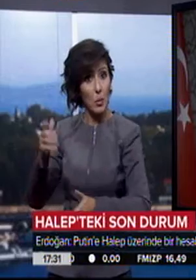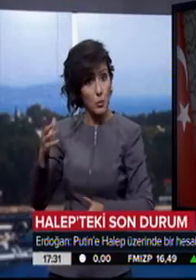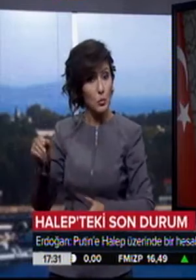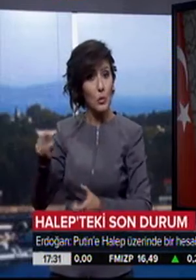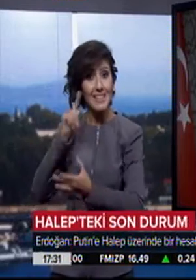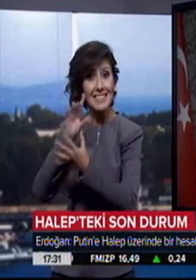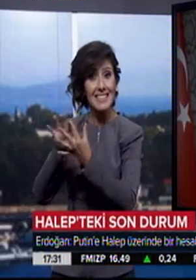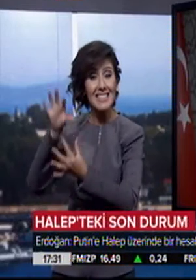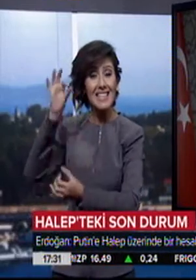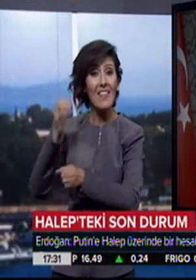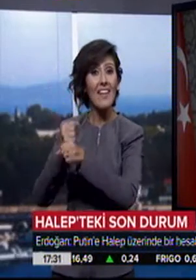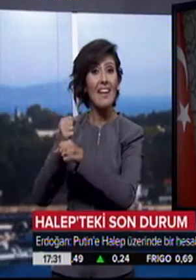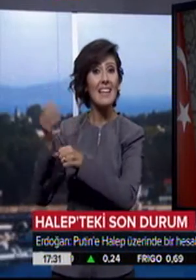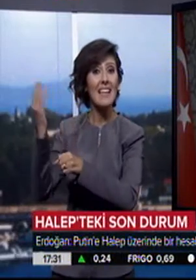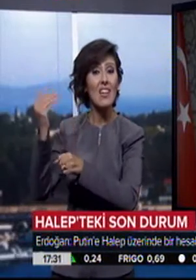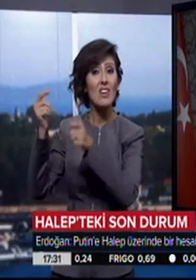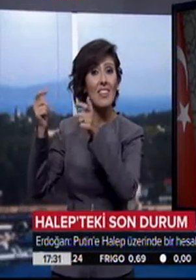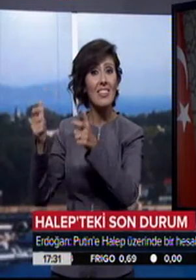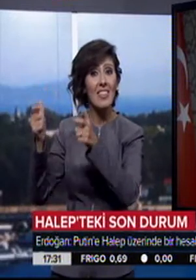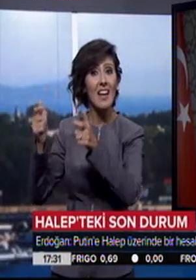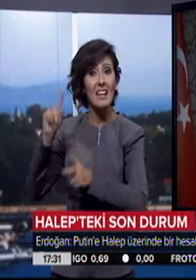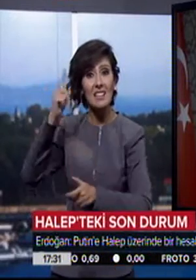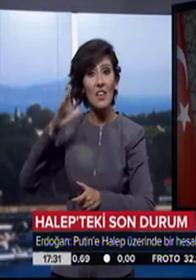insanların geleceği tek yer var. Neresidir? Gaziantep kilisi.